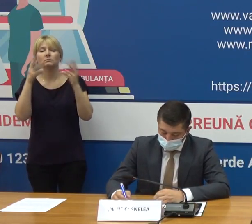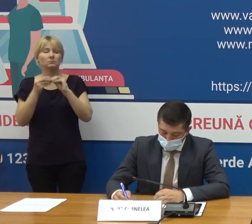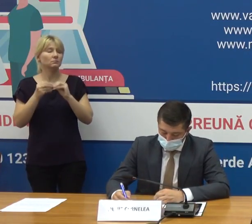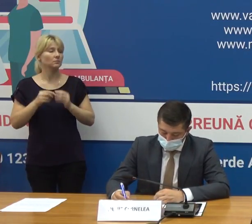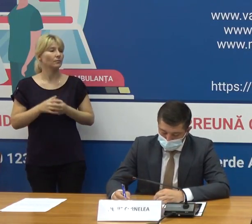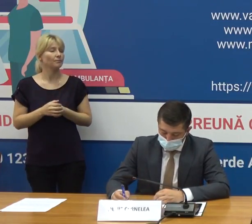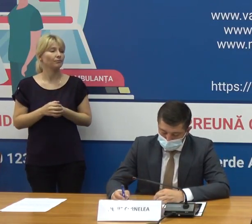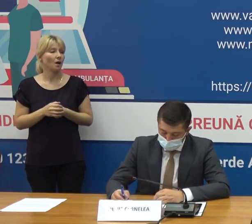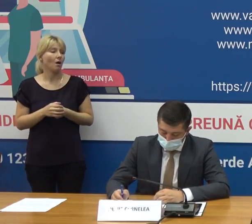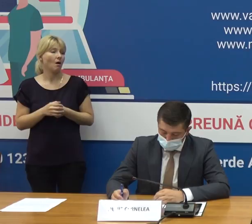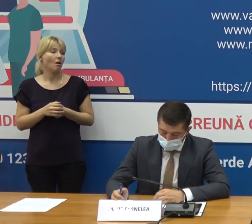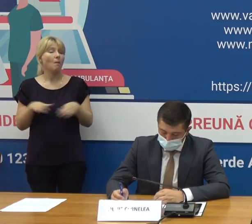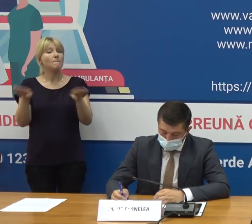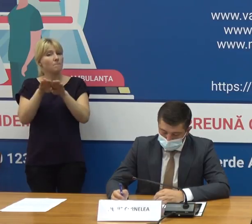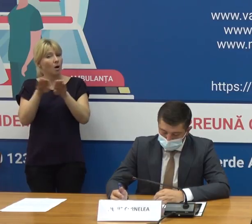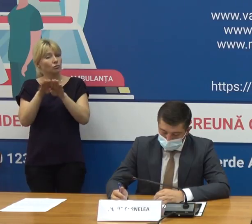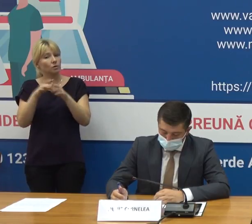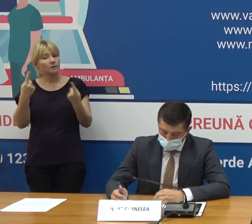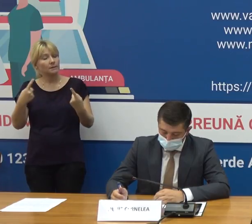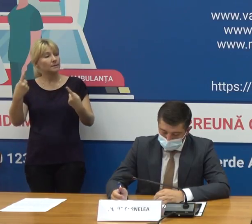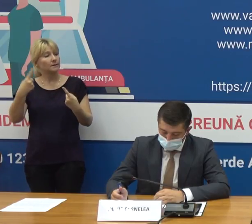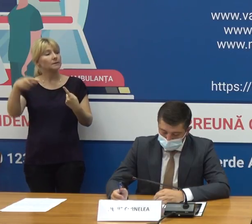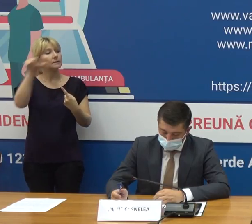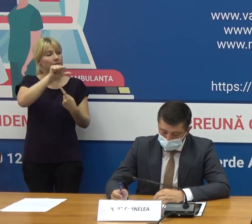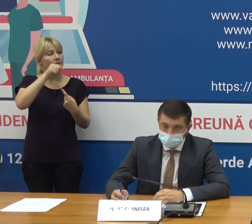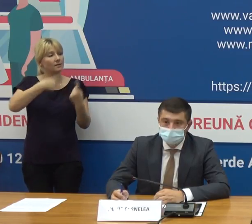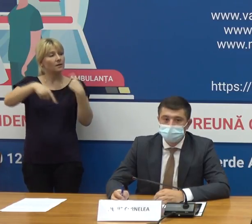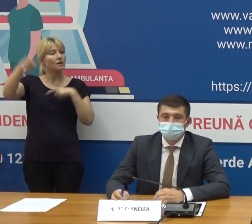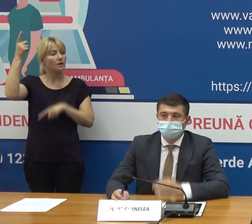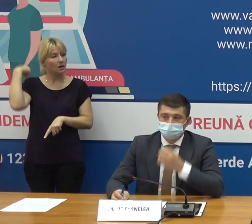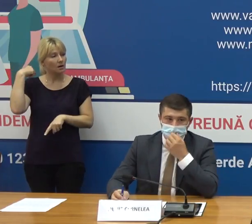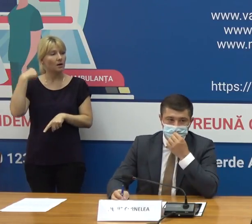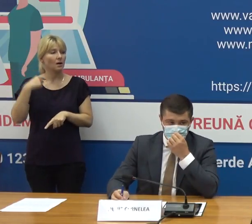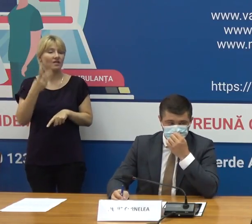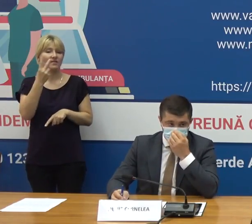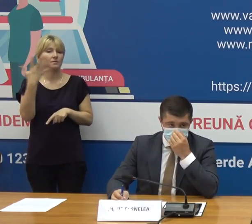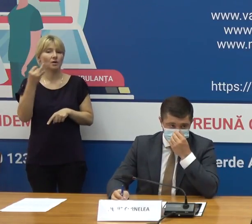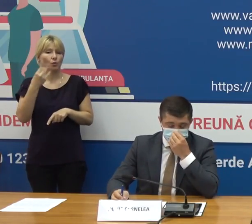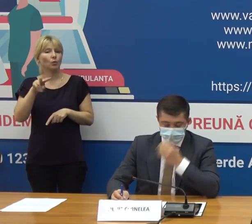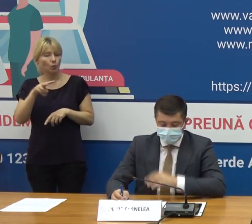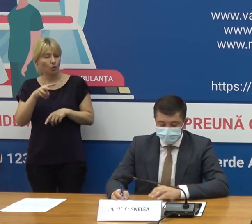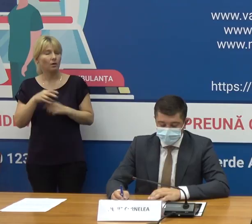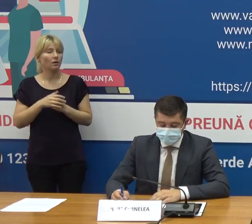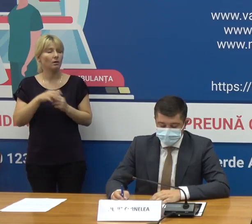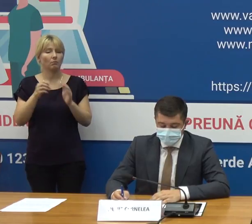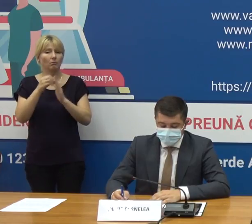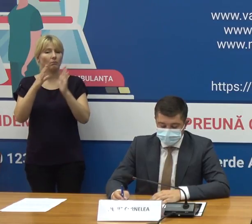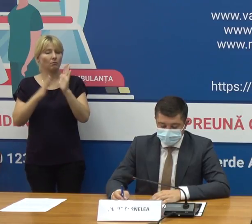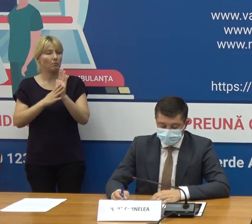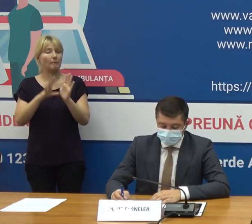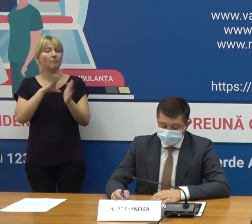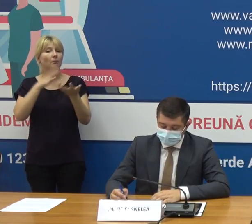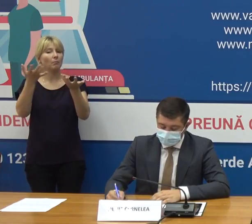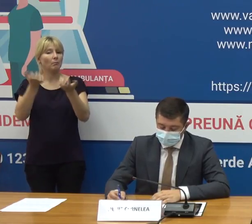deci în comparație cu săptămâna 19-25 iulie când au fost